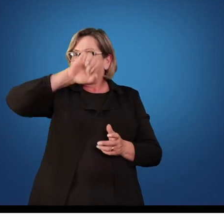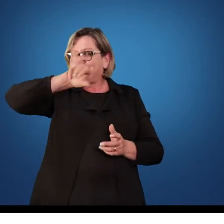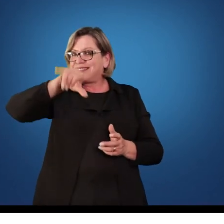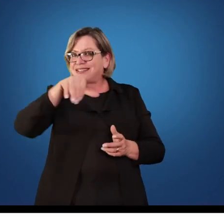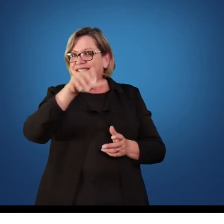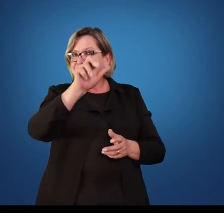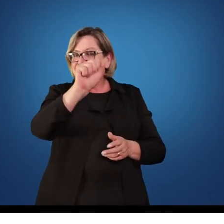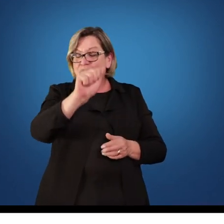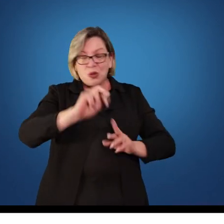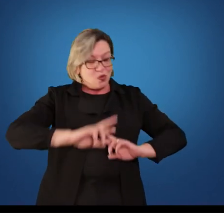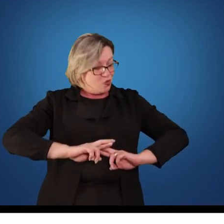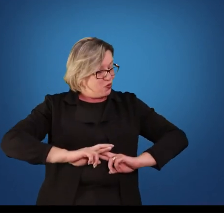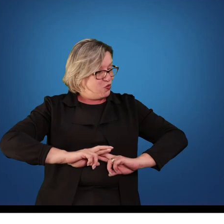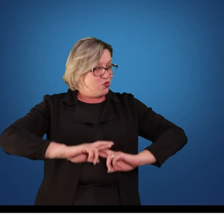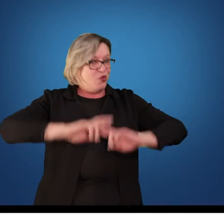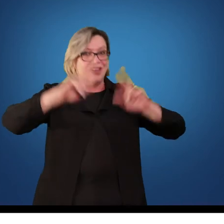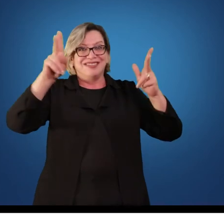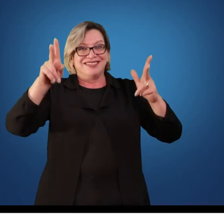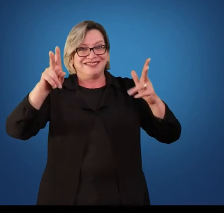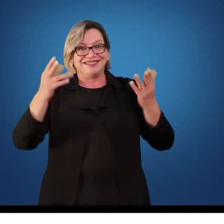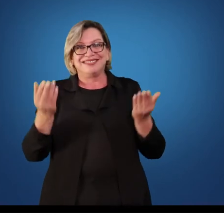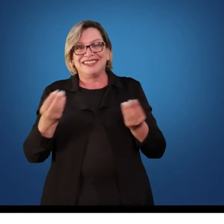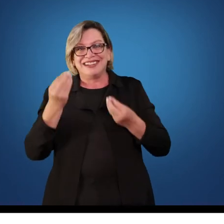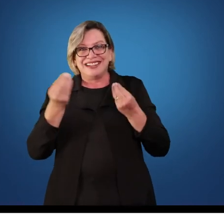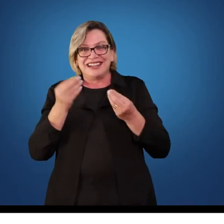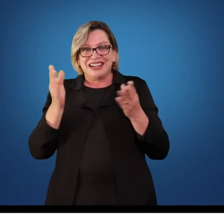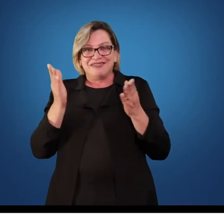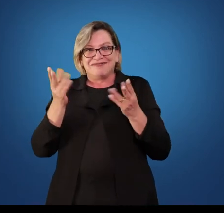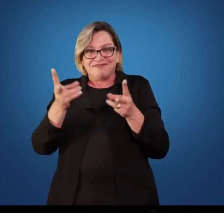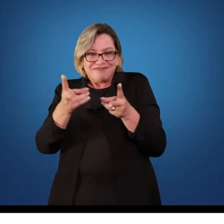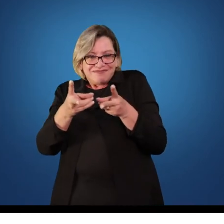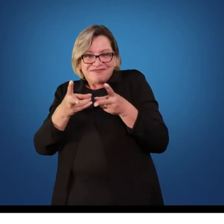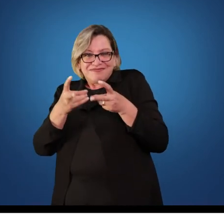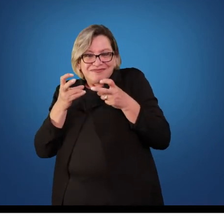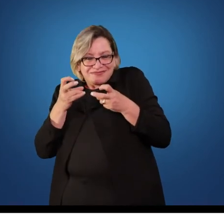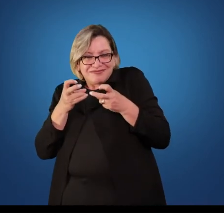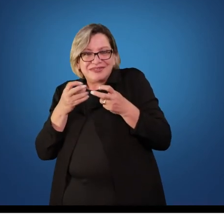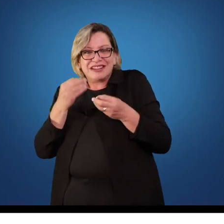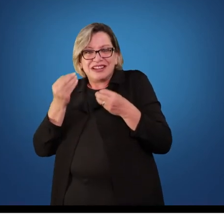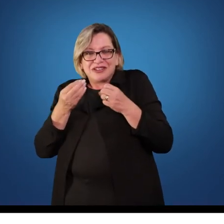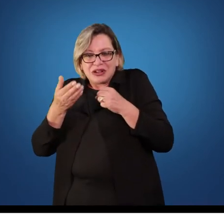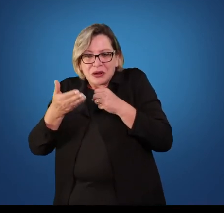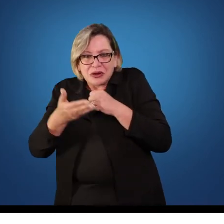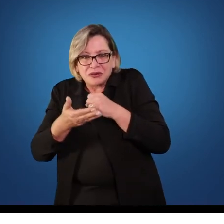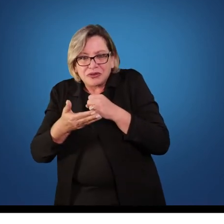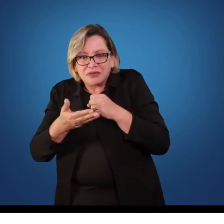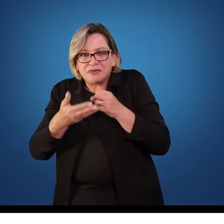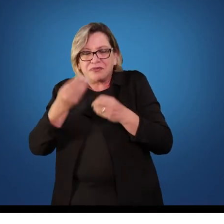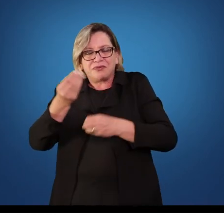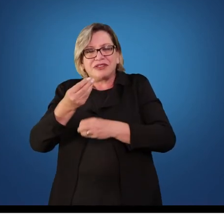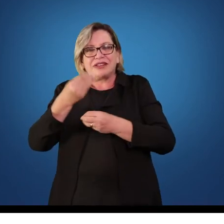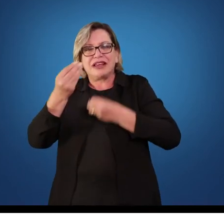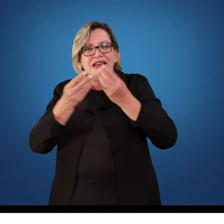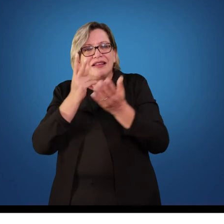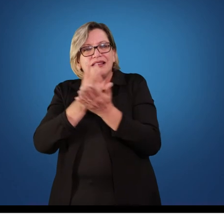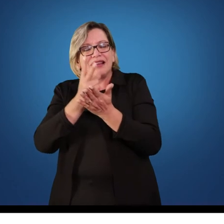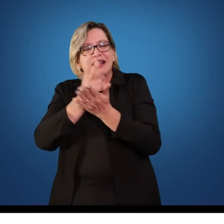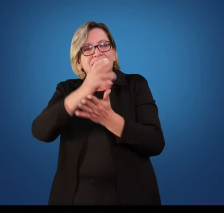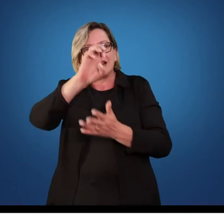diferença total. Já percebi assim que quando você trabalha no ensino fundamental de jovens e adultos, cada aluno é um universo.